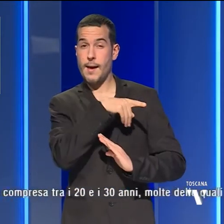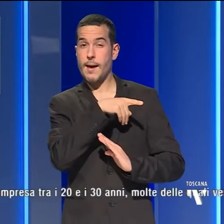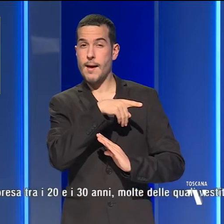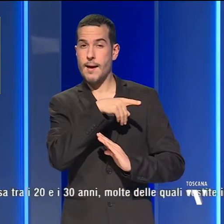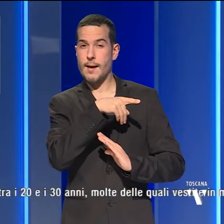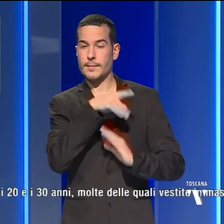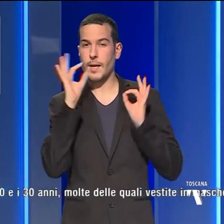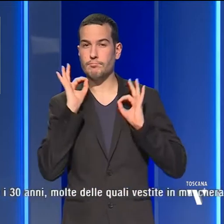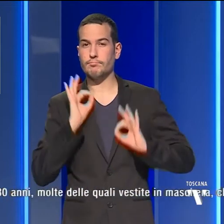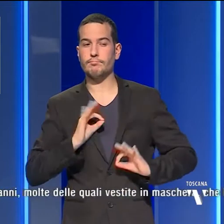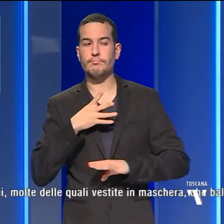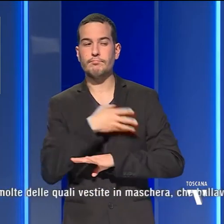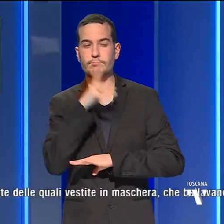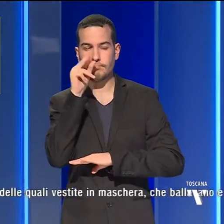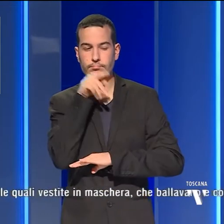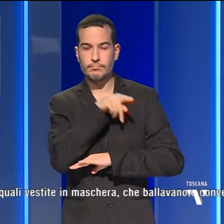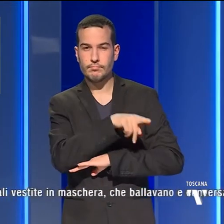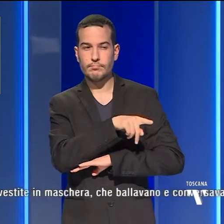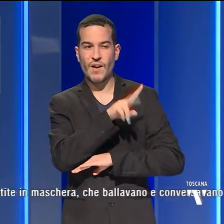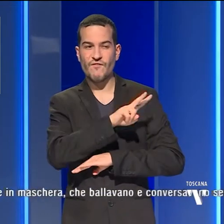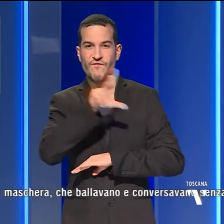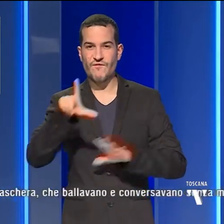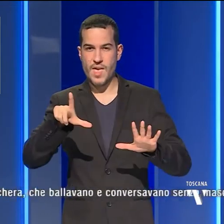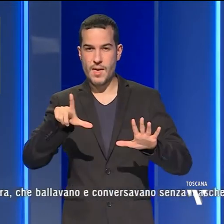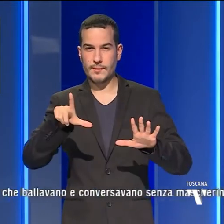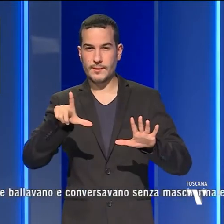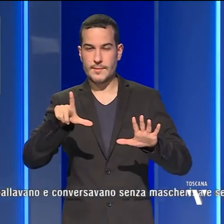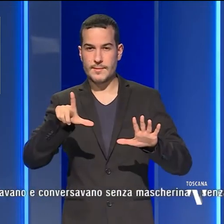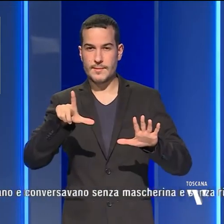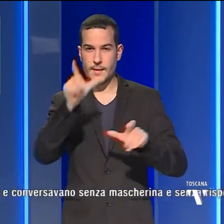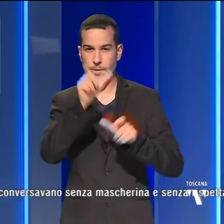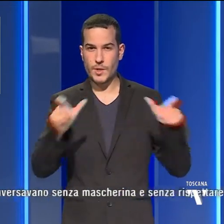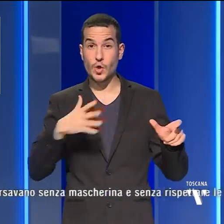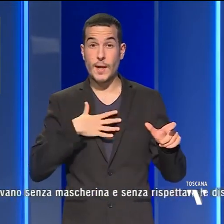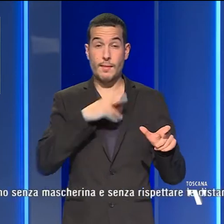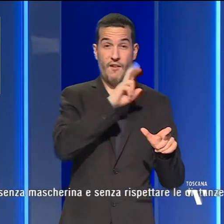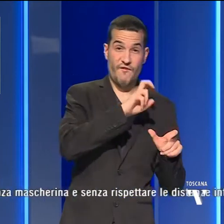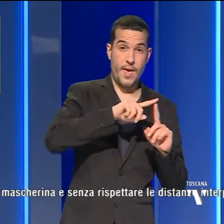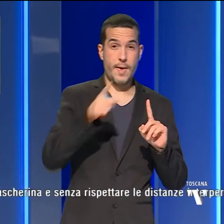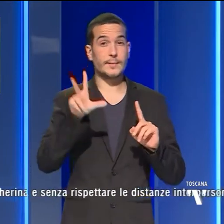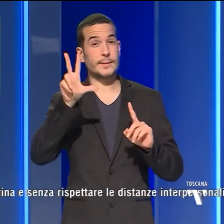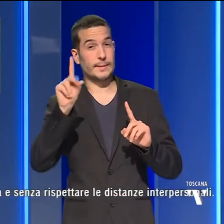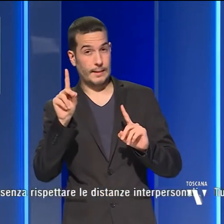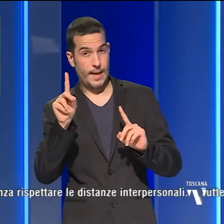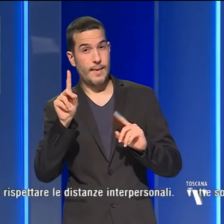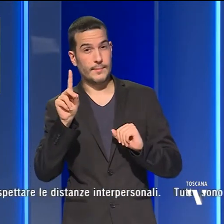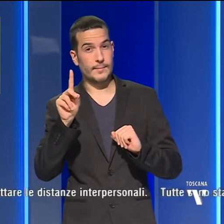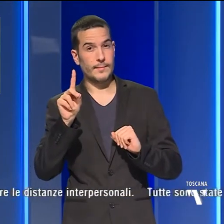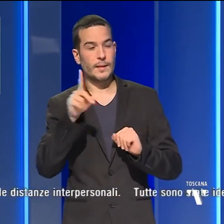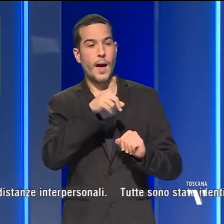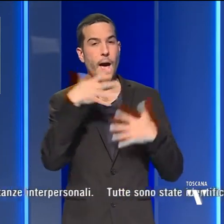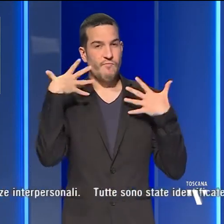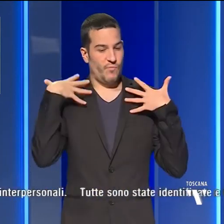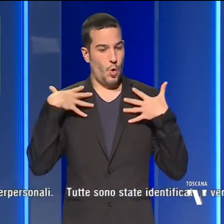agenti hanno identificato 27 persone di età fra i 20 e i 30 anni molte delle quali vestite in